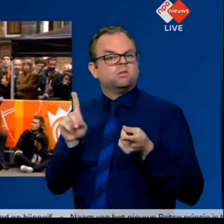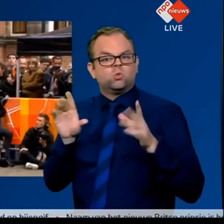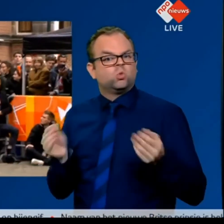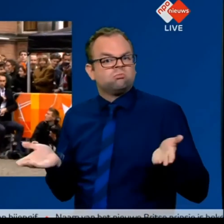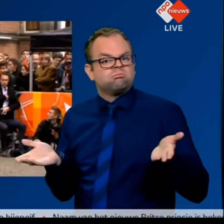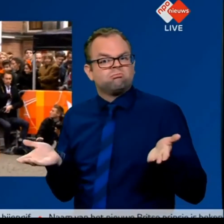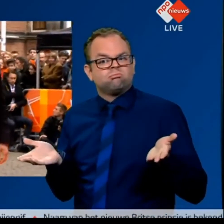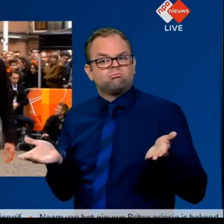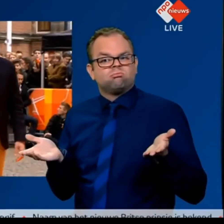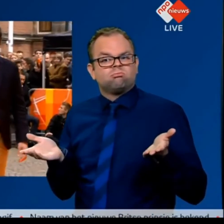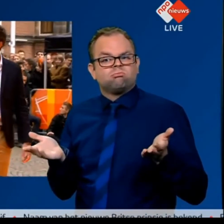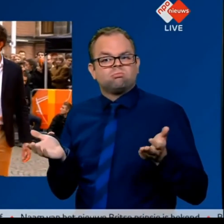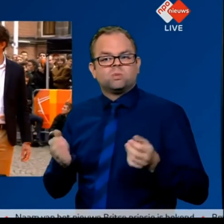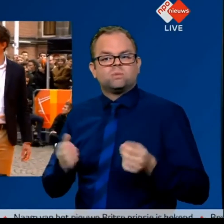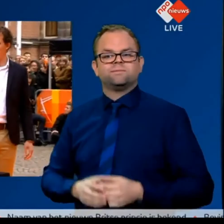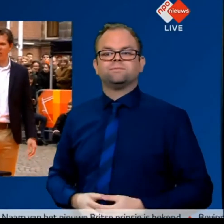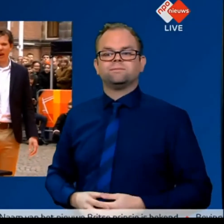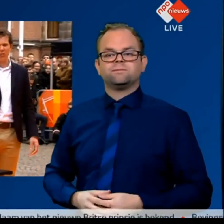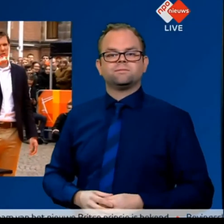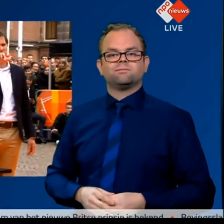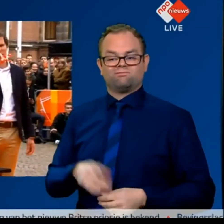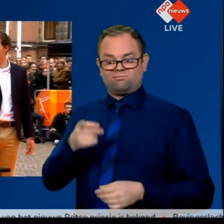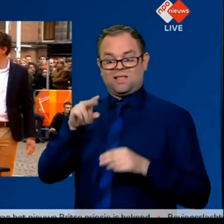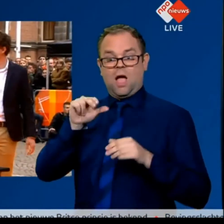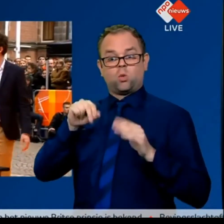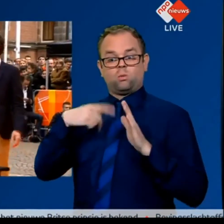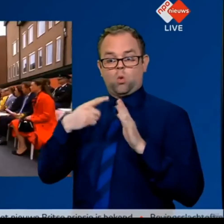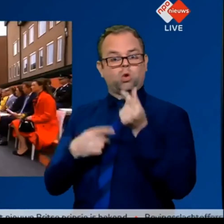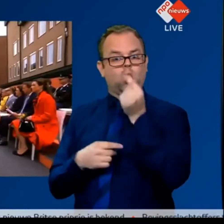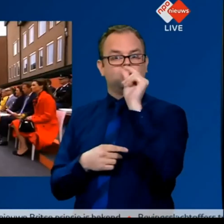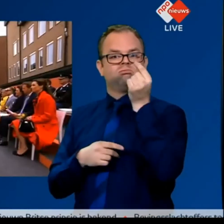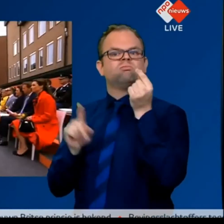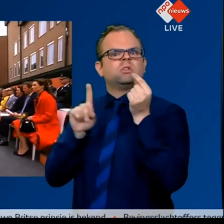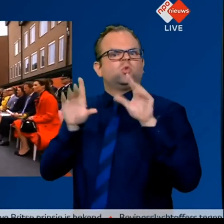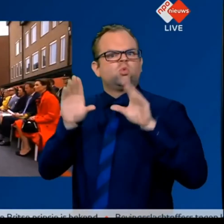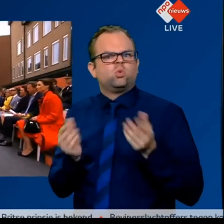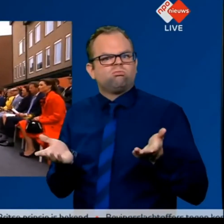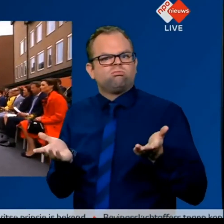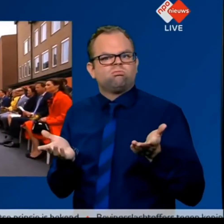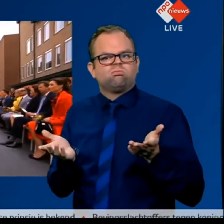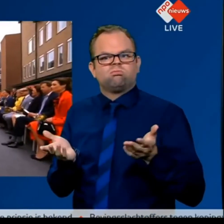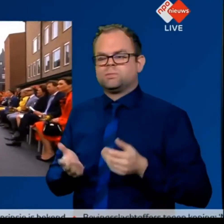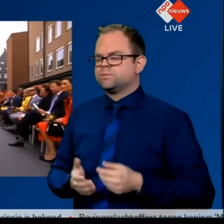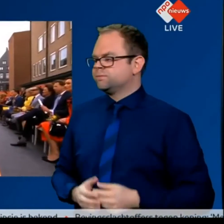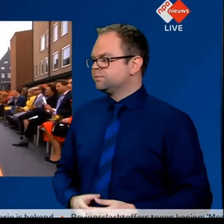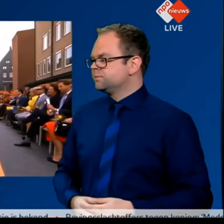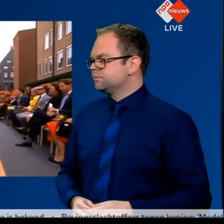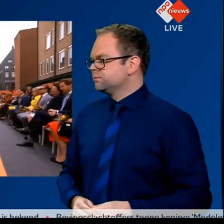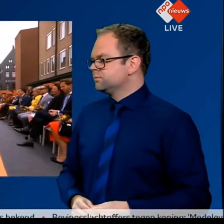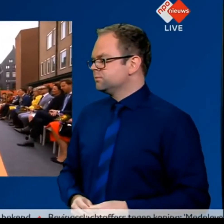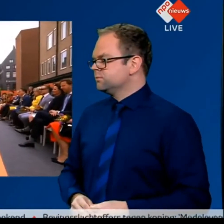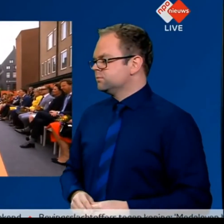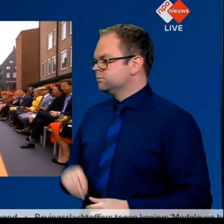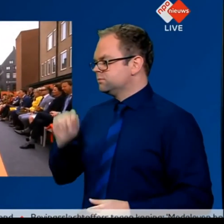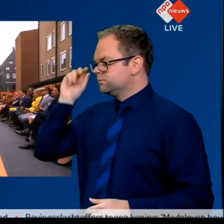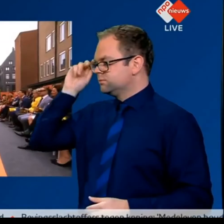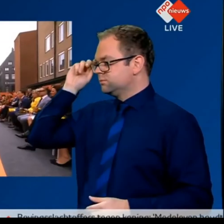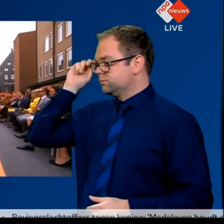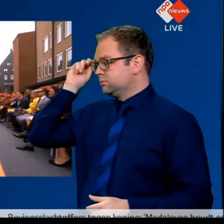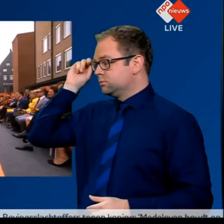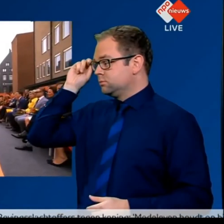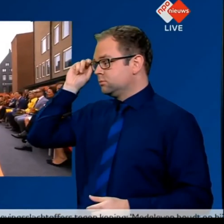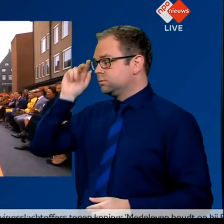deze nano-motor? Nano-auto. Ben, kun jij ons uitleggen wat wij met die nano-auto kunnen?